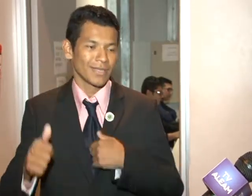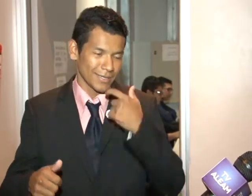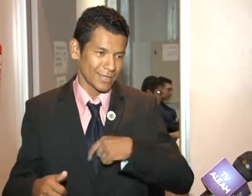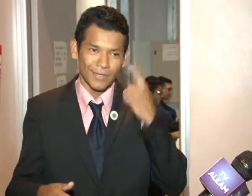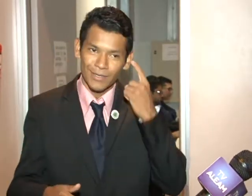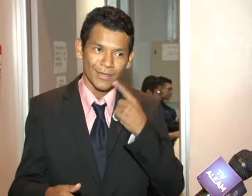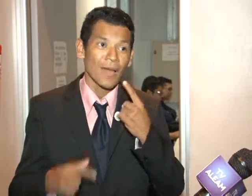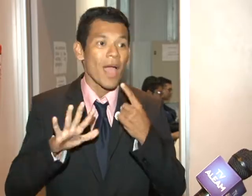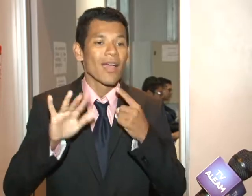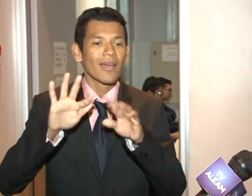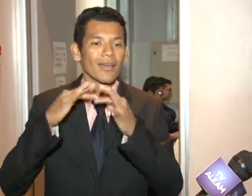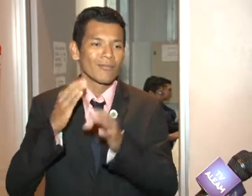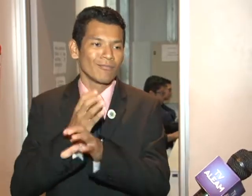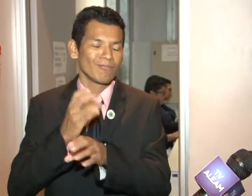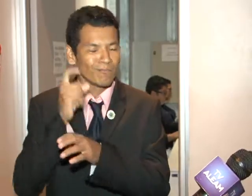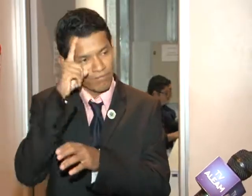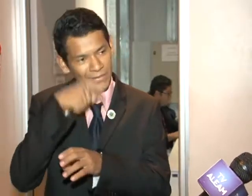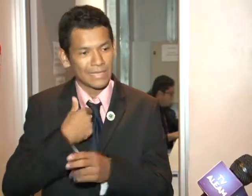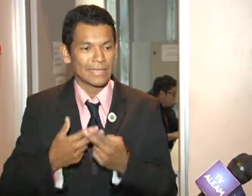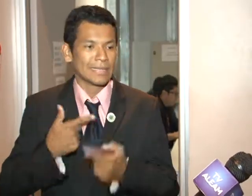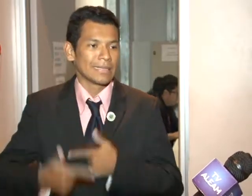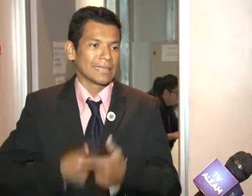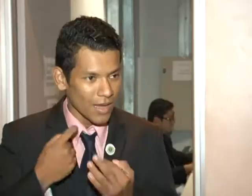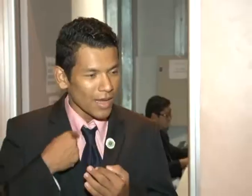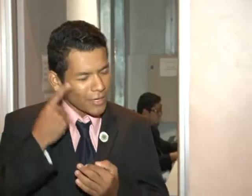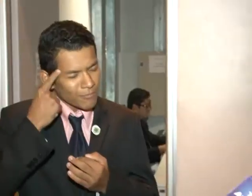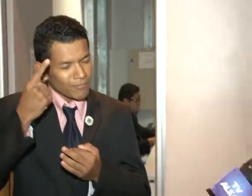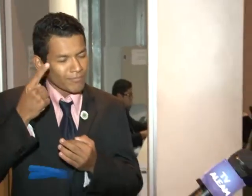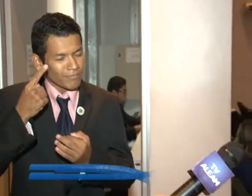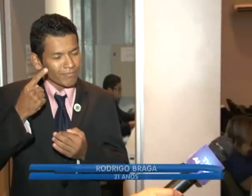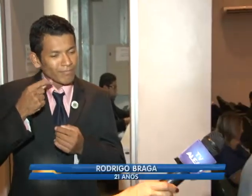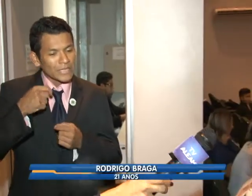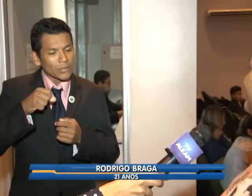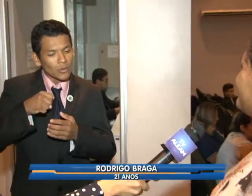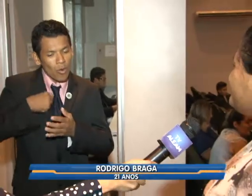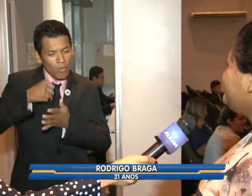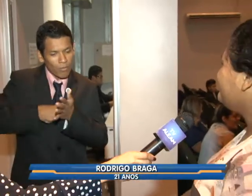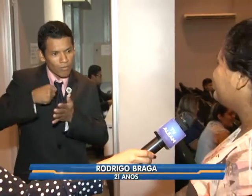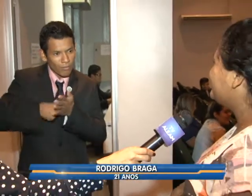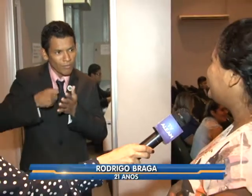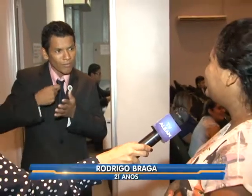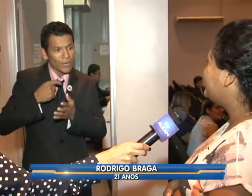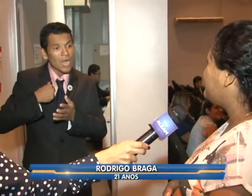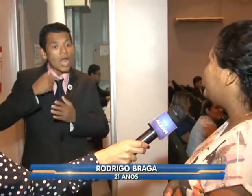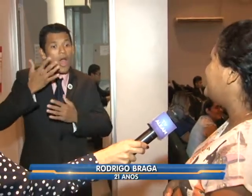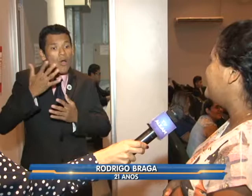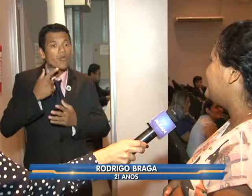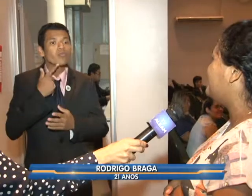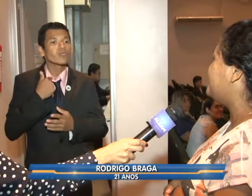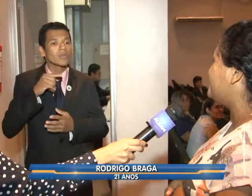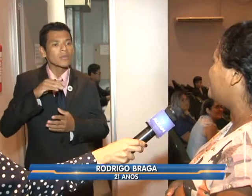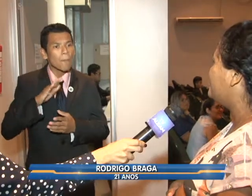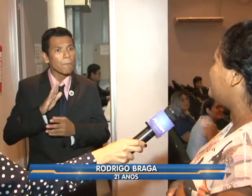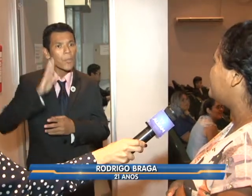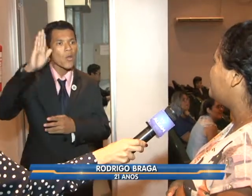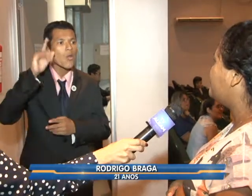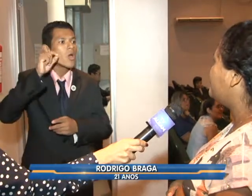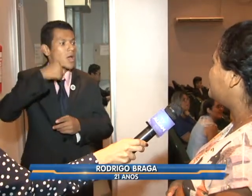família simples, é o único surdo da casa. Na minha família, ele sempre batalhou, ele sempre teve vontade